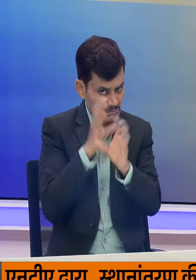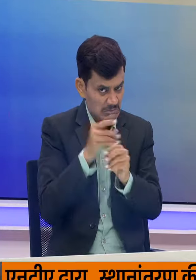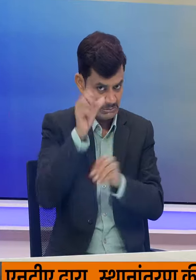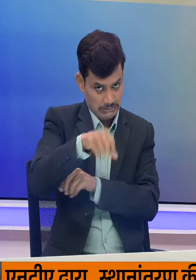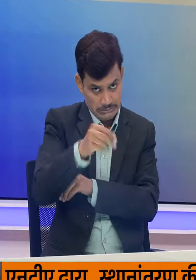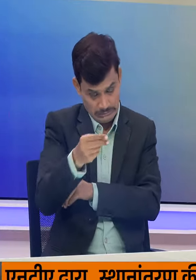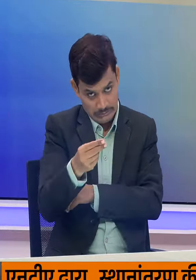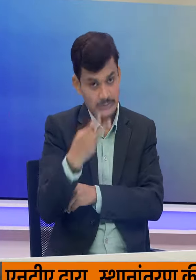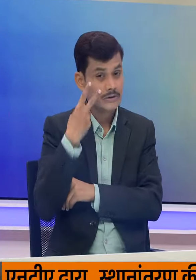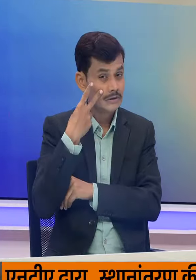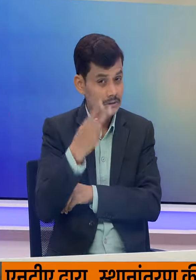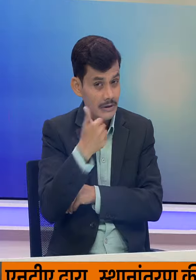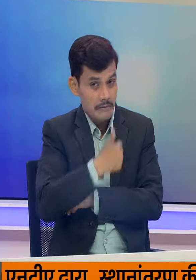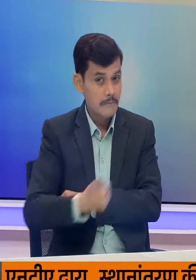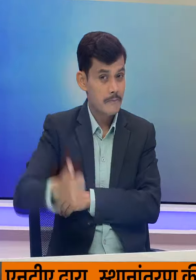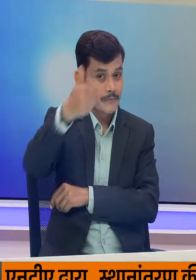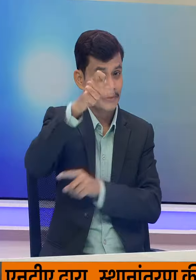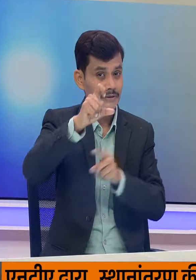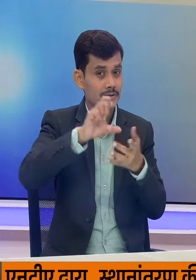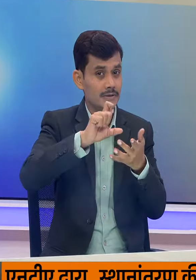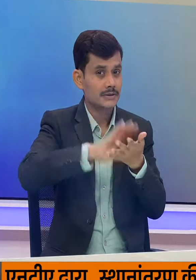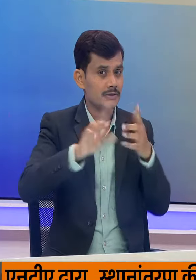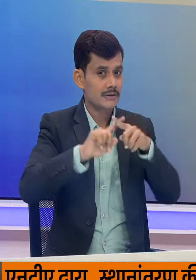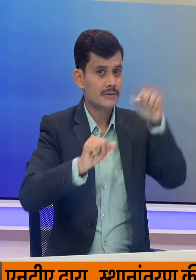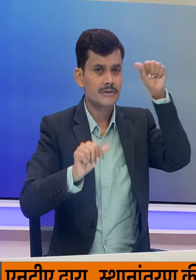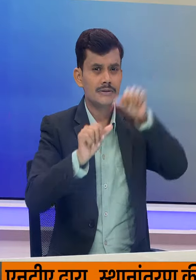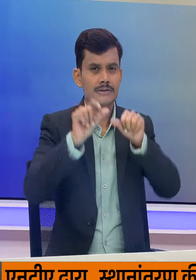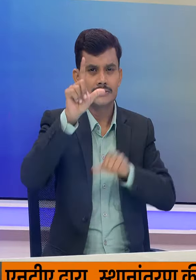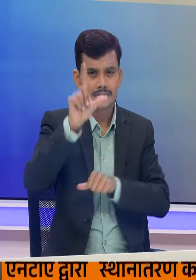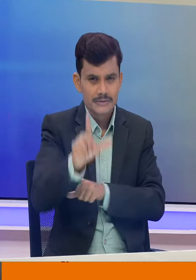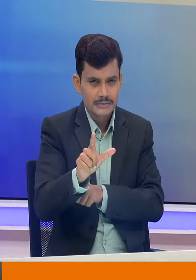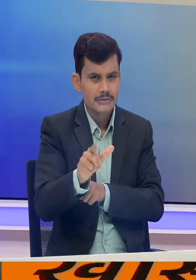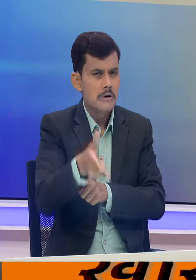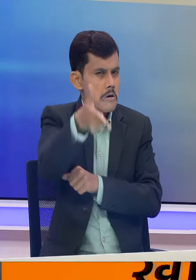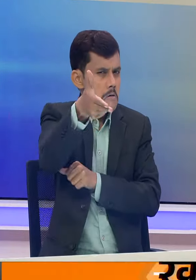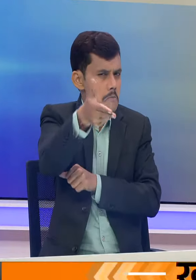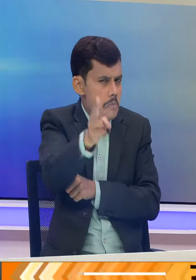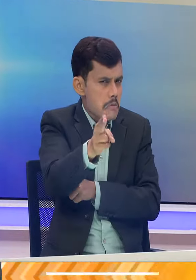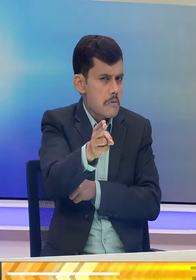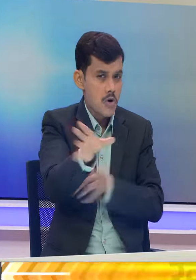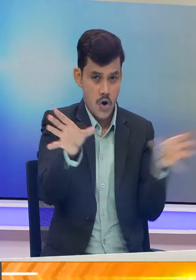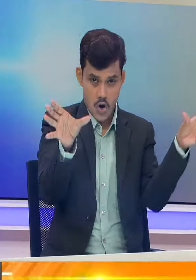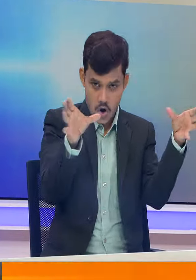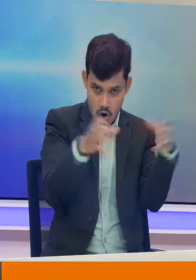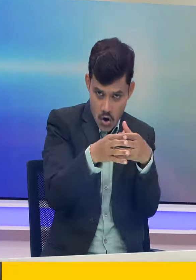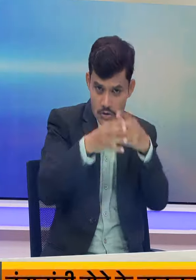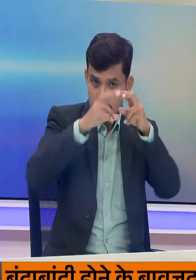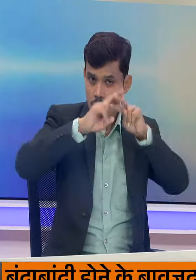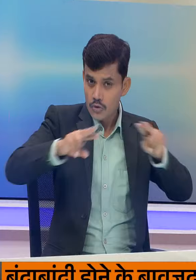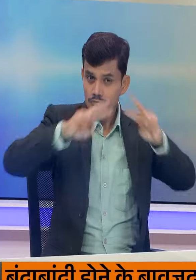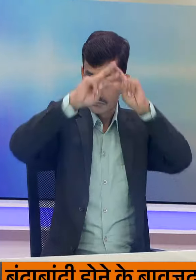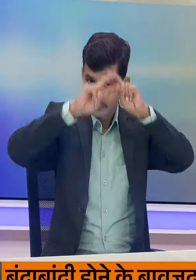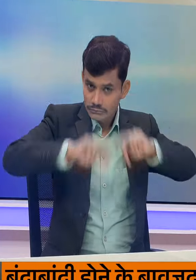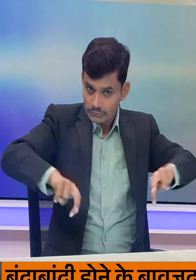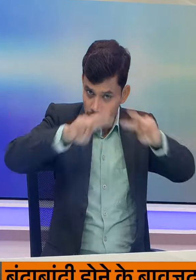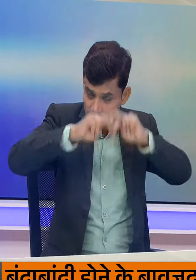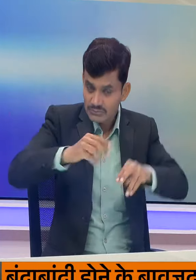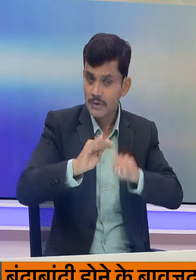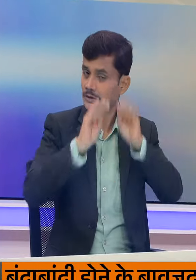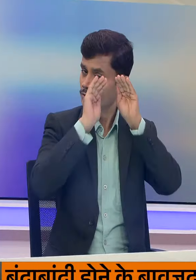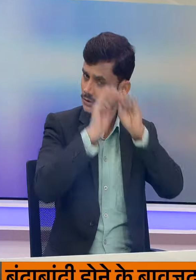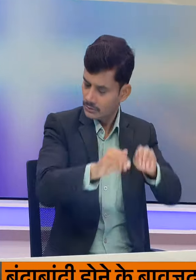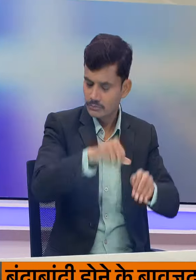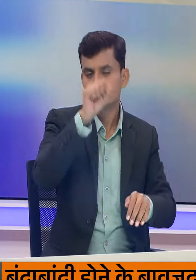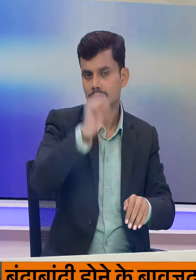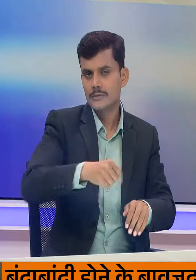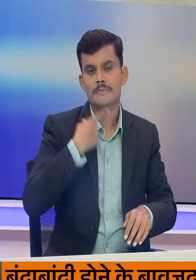चीफ किम्बरली चीटल ने कहा कि सीक्रेट सर्विस हमले की चार्ज करने वाली कॉंग्रेस समीतियों का पूरा तरह से सहयोग करेगी